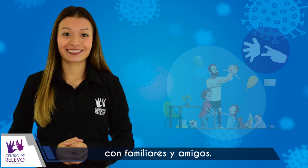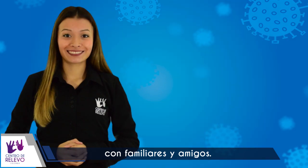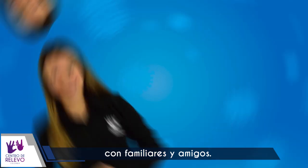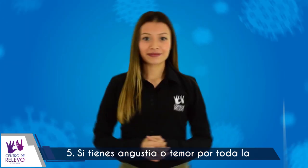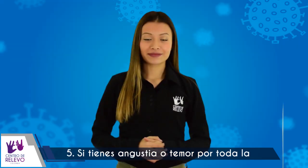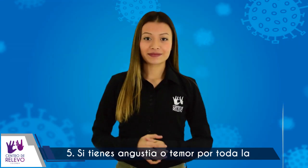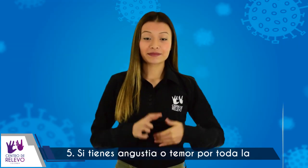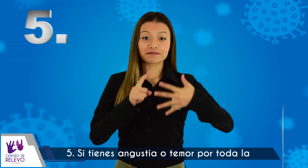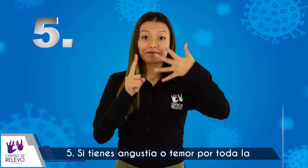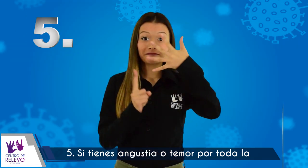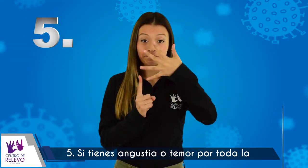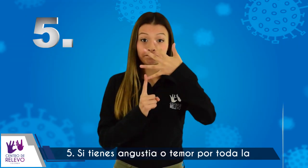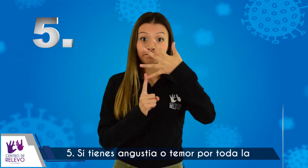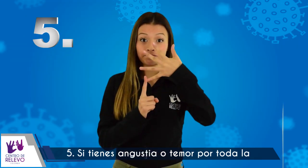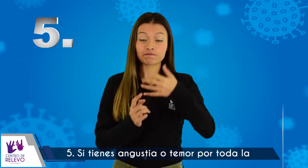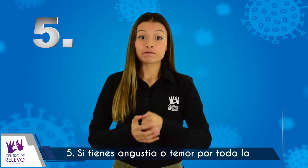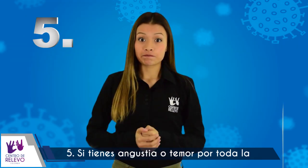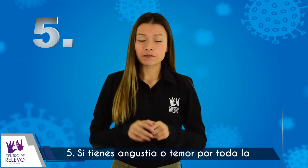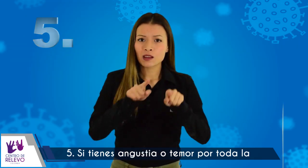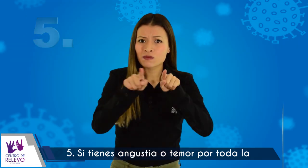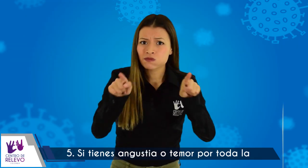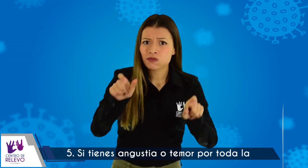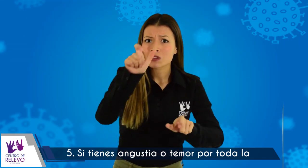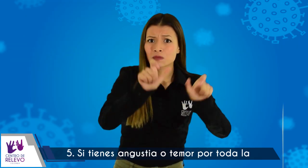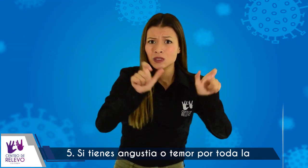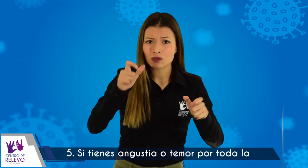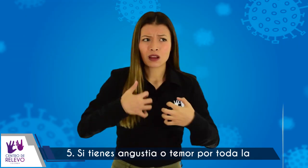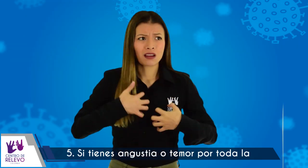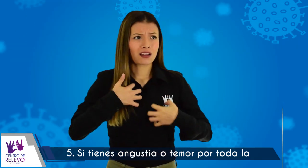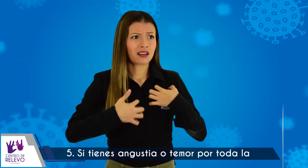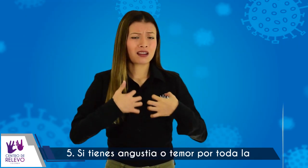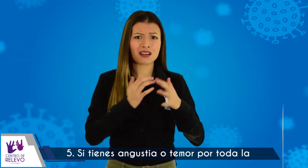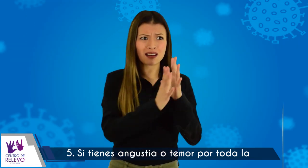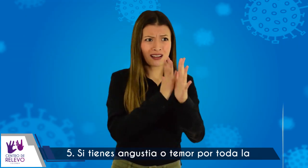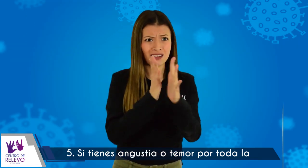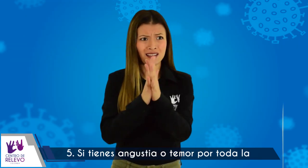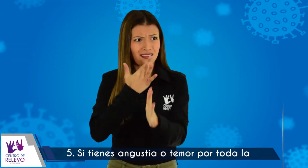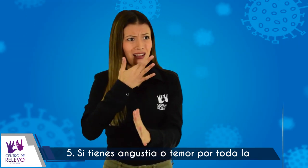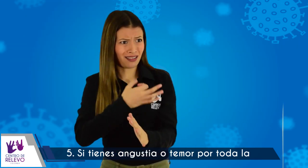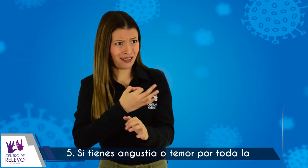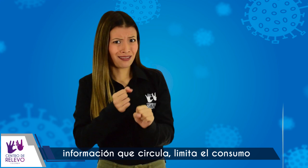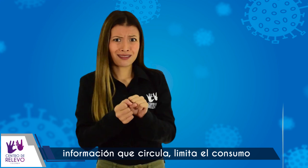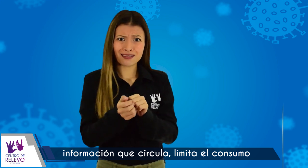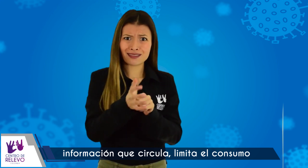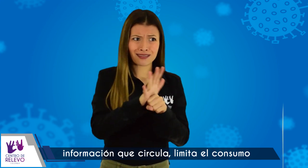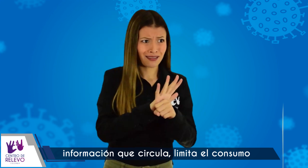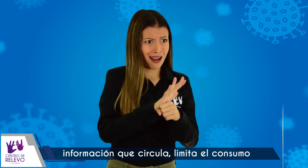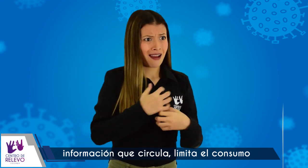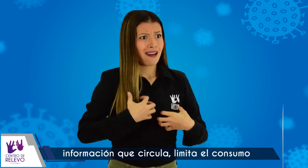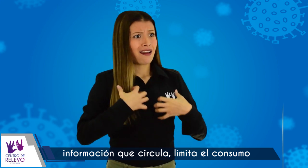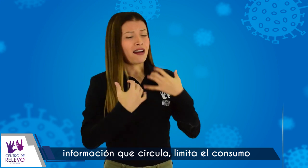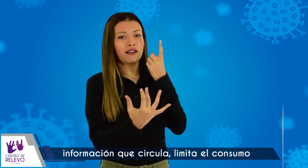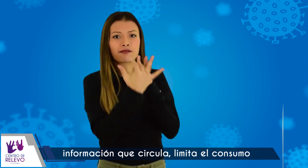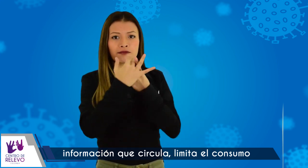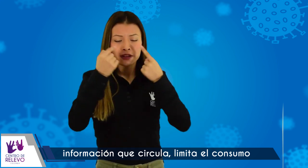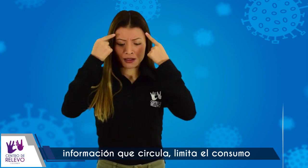5. si tienes angustia o temor por toda la información que circula, limita el